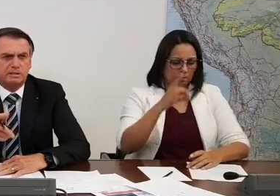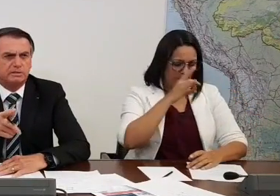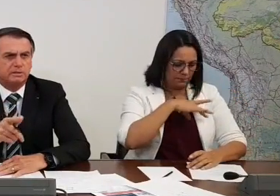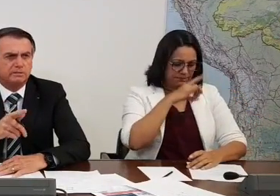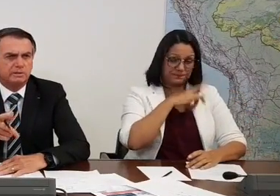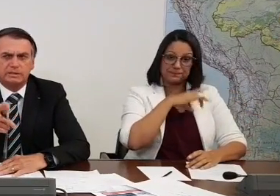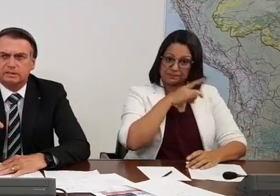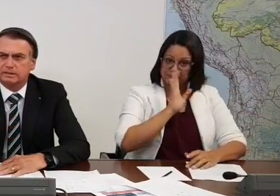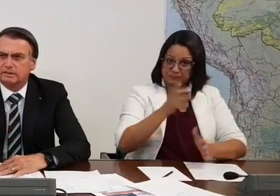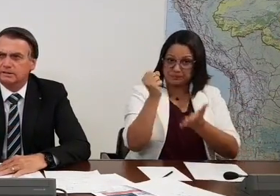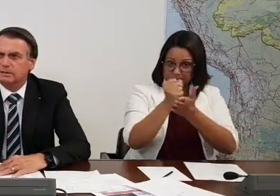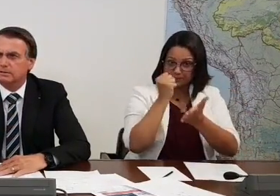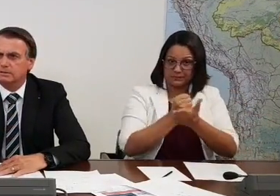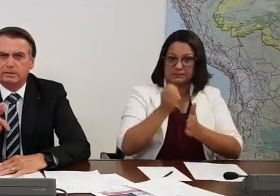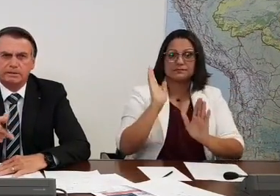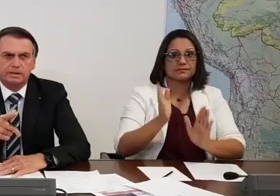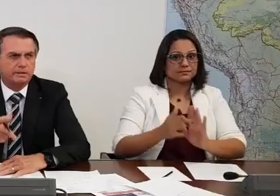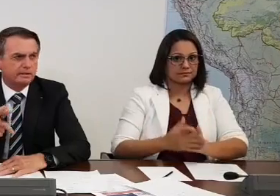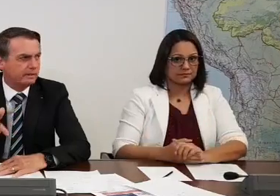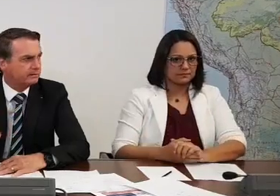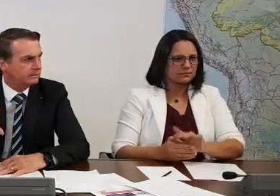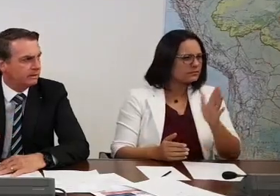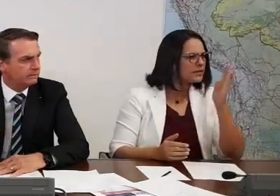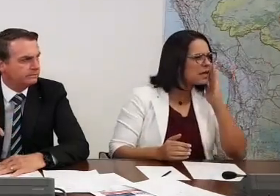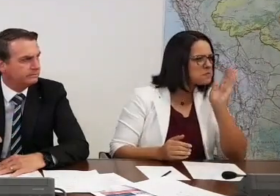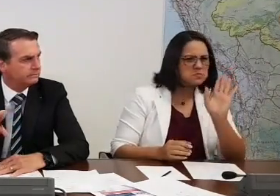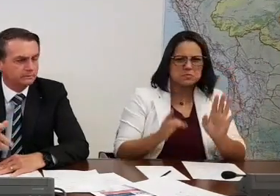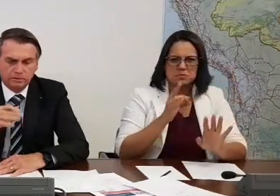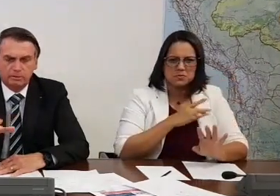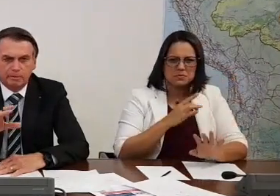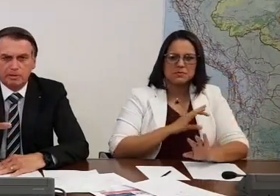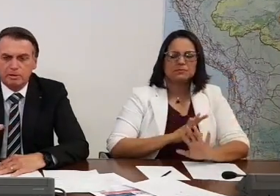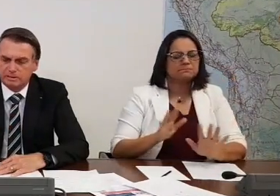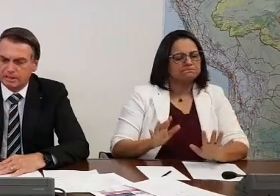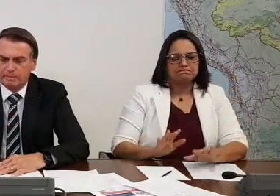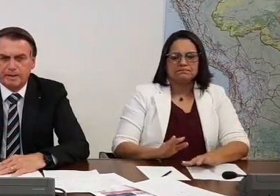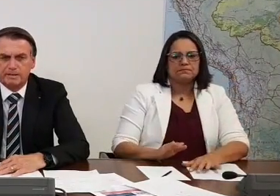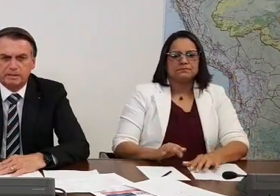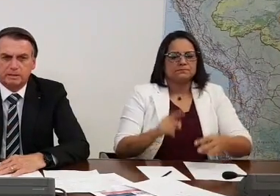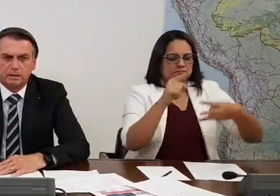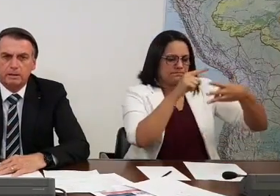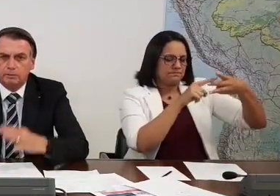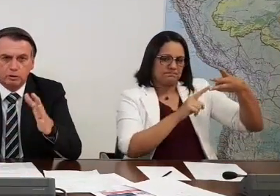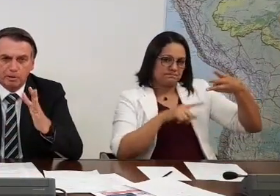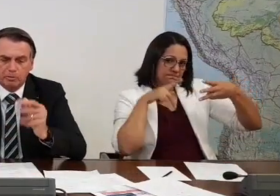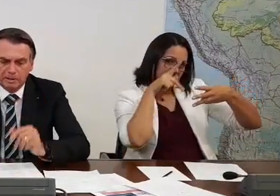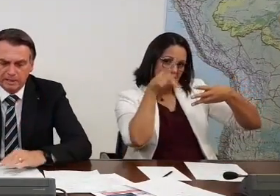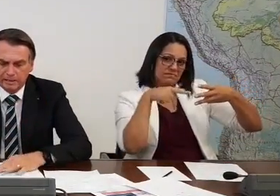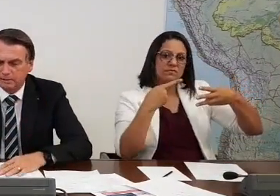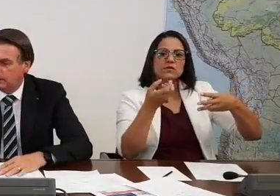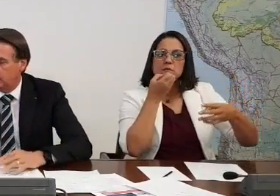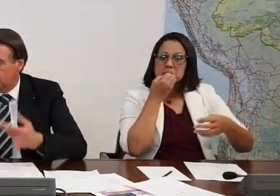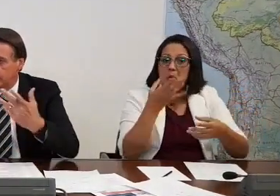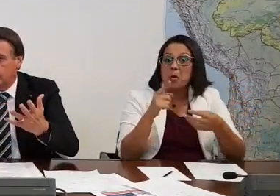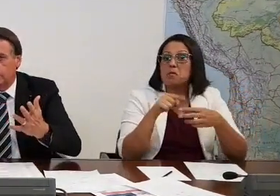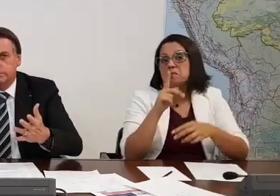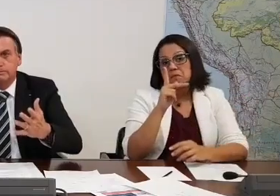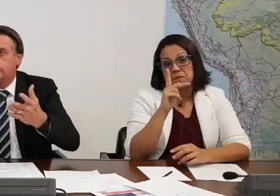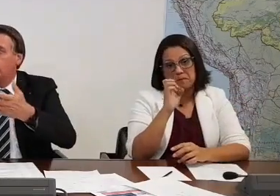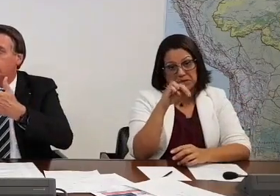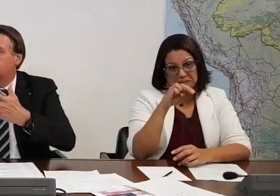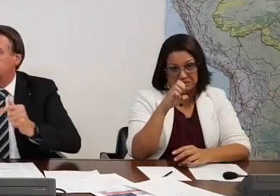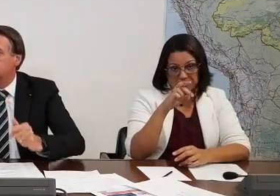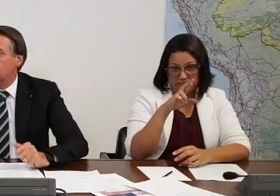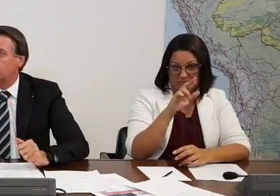uma coisa nesse sentido, não tenho certeza. Alguém tem certeza, hein? Não? Então, tudo bem. Por enquanto, os países aqui. Me dou bem com o Pineira, vou